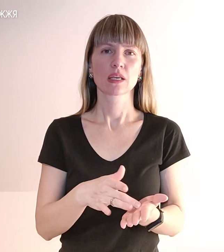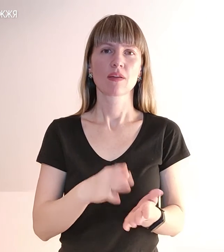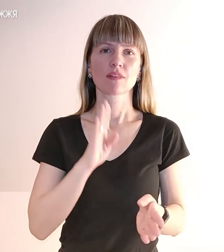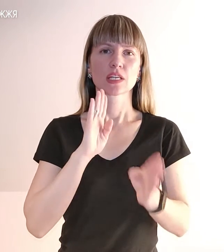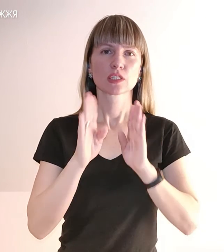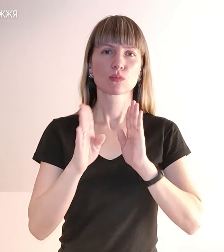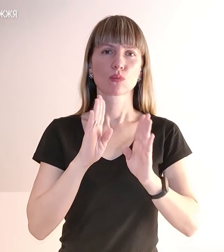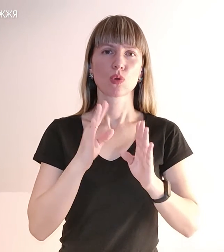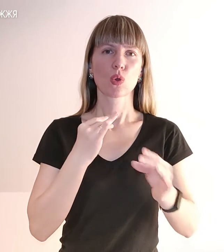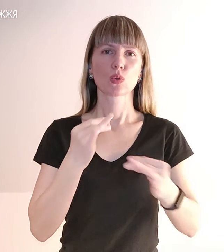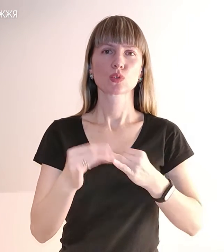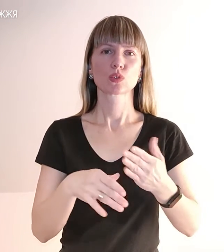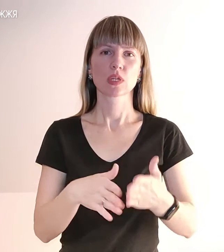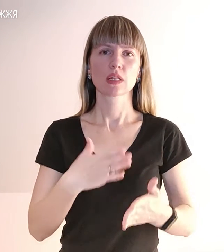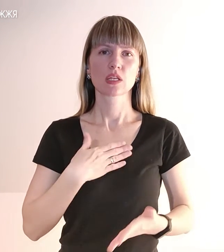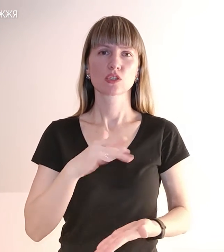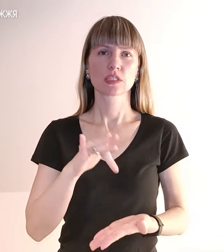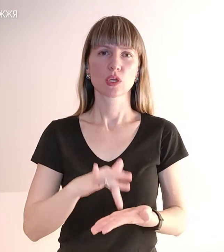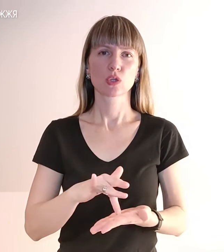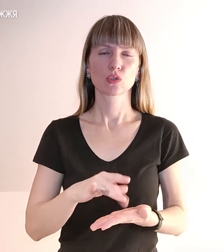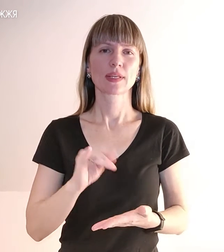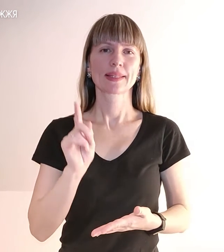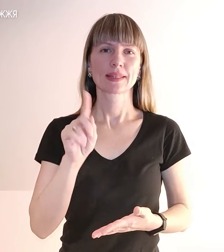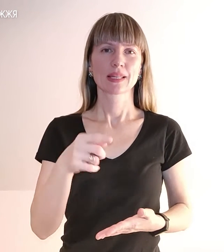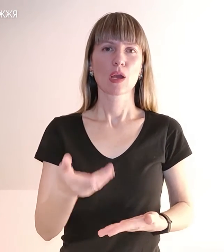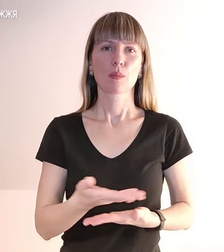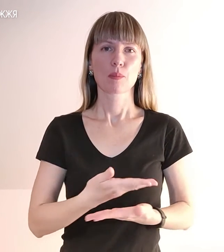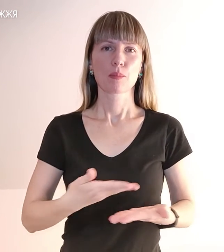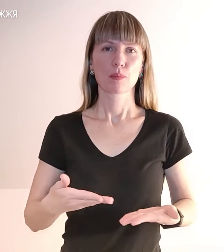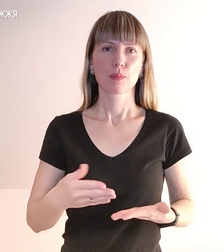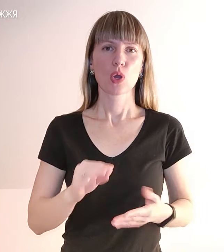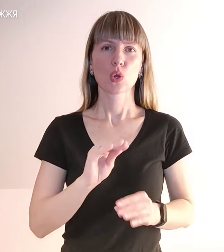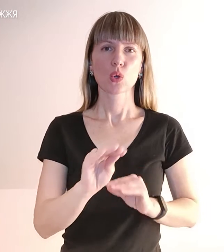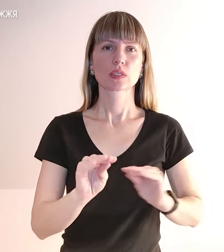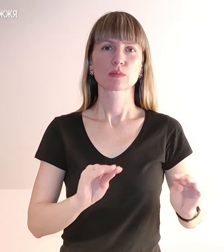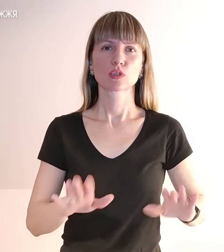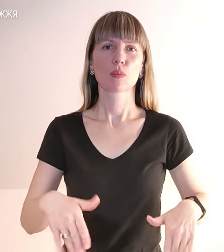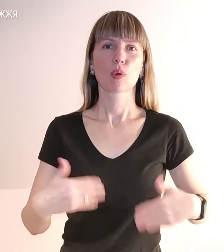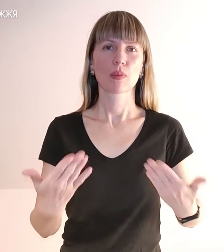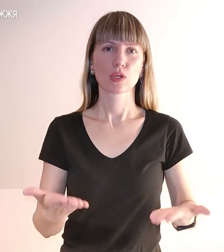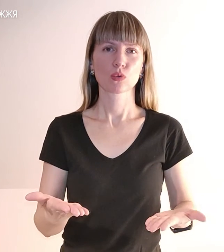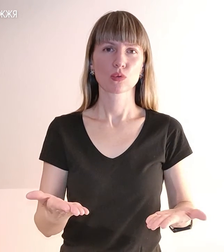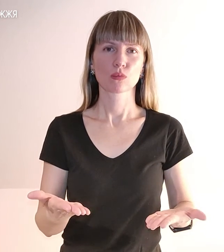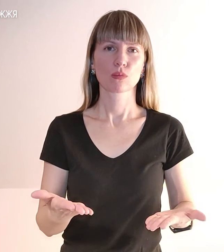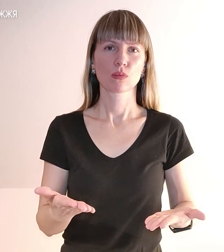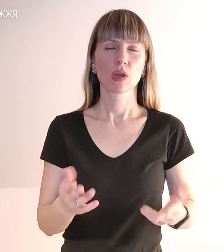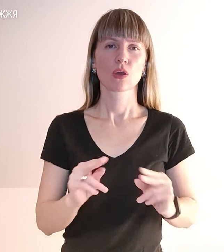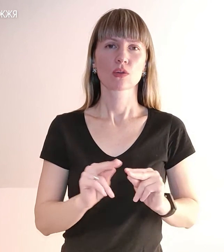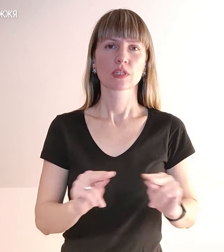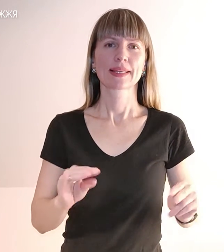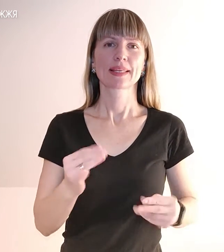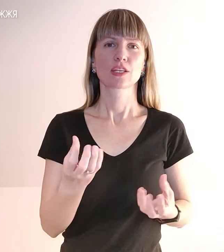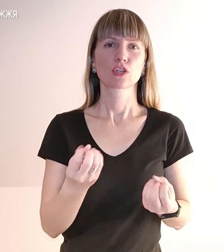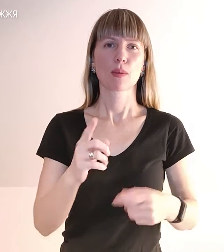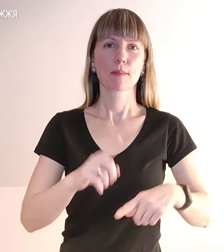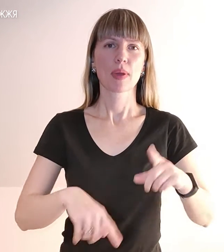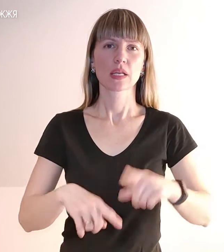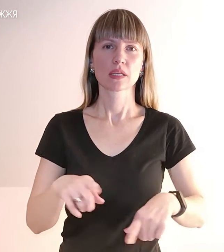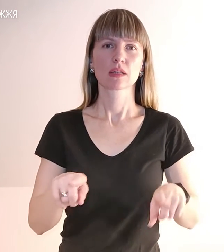консультантів нашого Центру. І там ми саме розміщуємо, пропонуємо педагогам, а також батькам, тому що ці сторінки